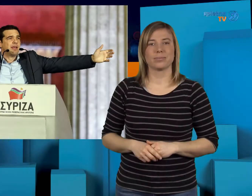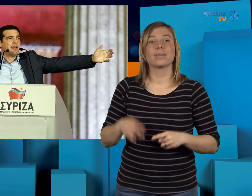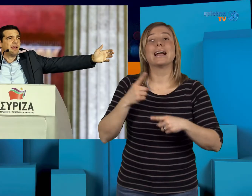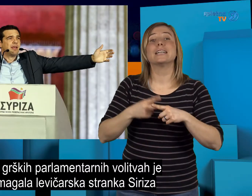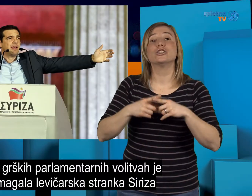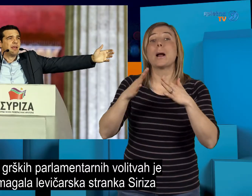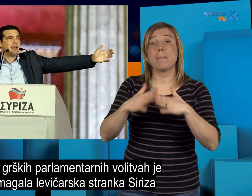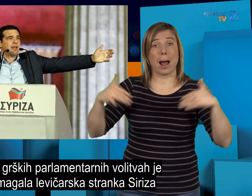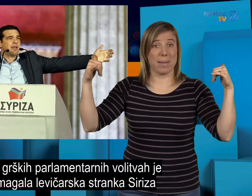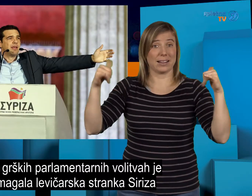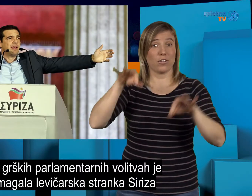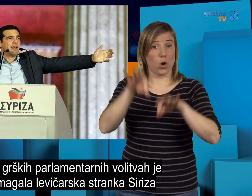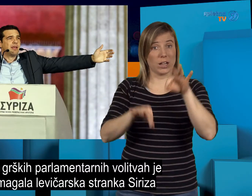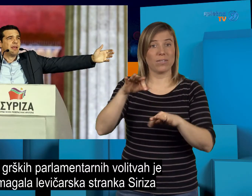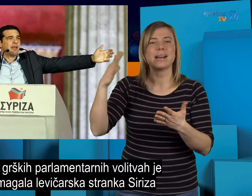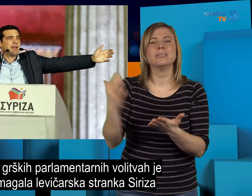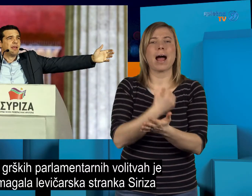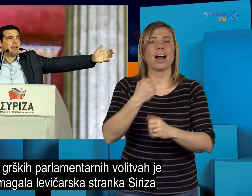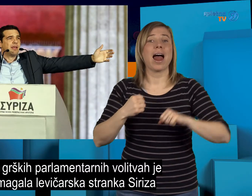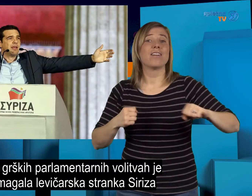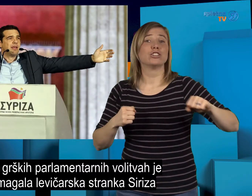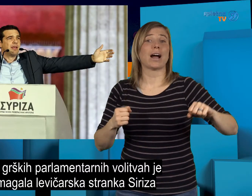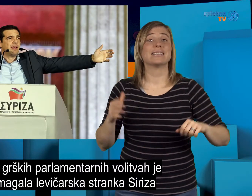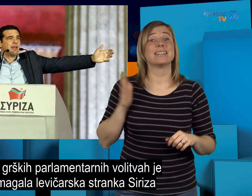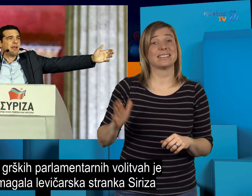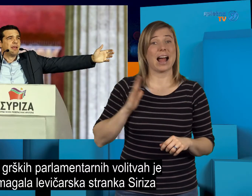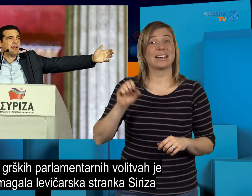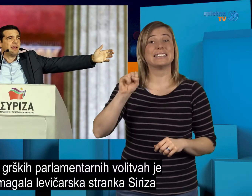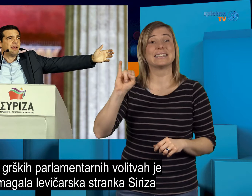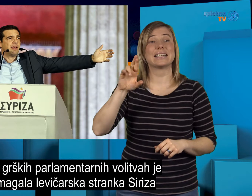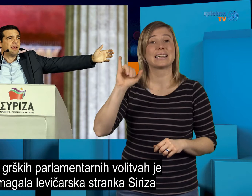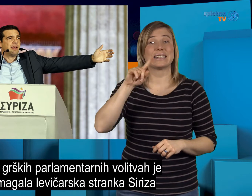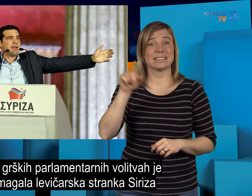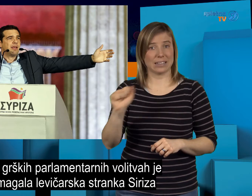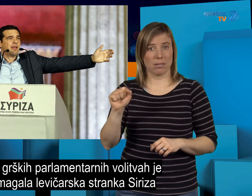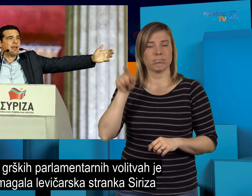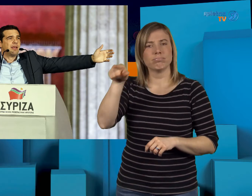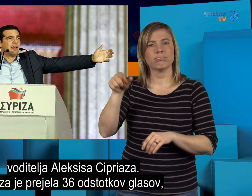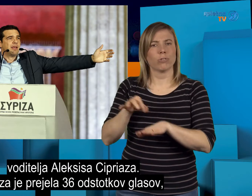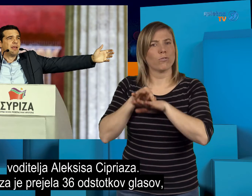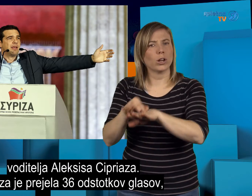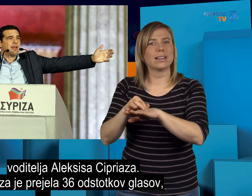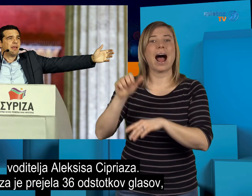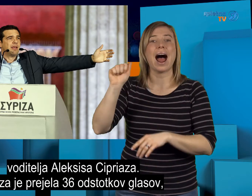Na grških parlamentarnih volitvah je zmagala levičarska stranka Siriza, voditelja Aleksisa Ciprasa.